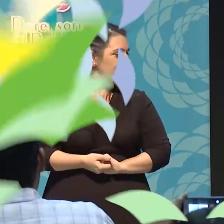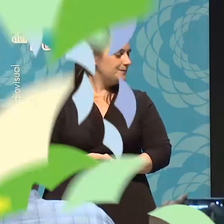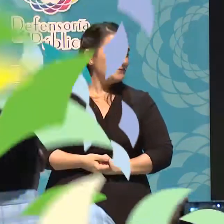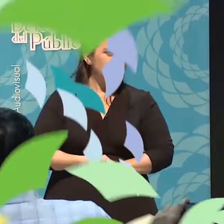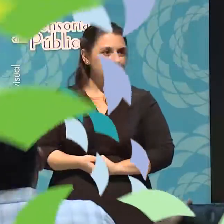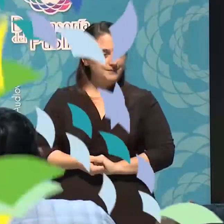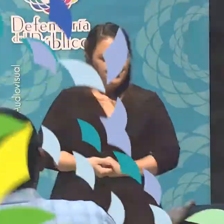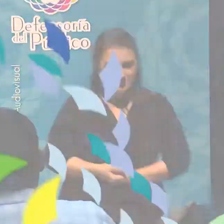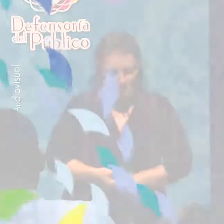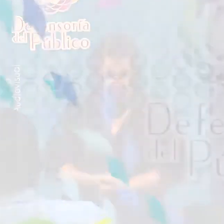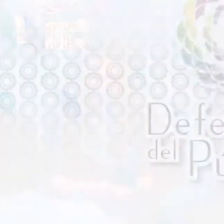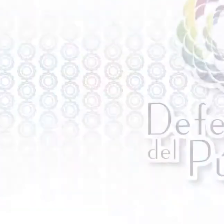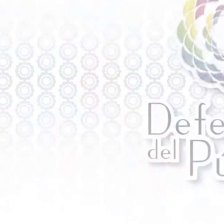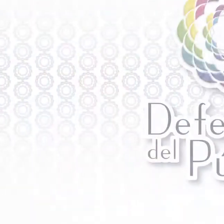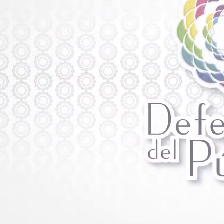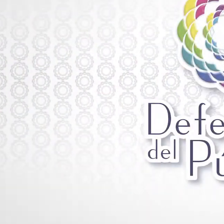Aplausos